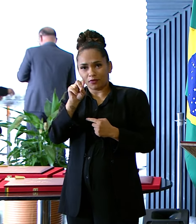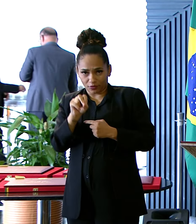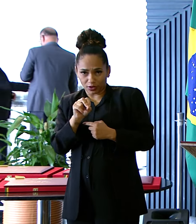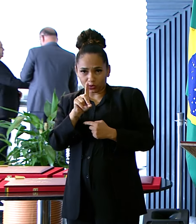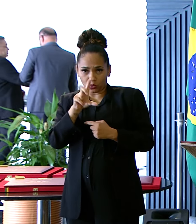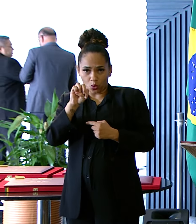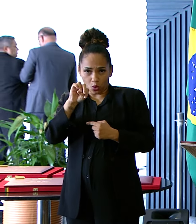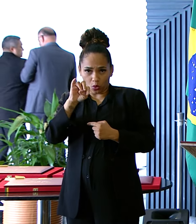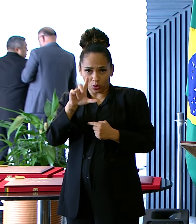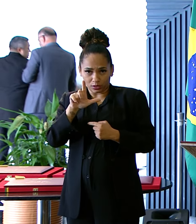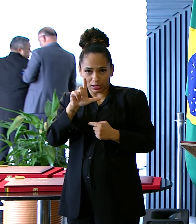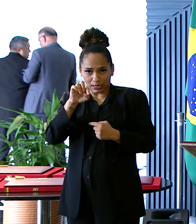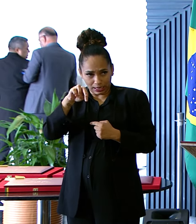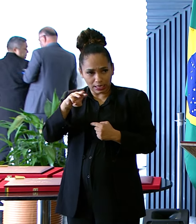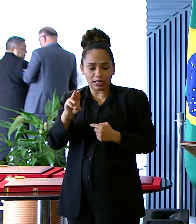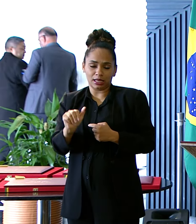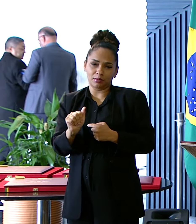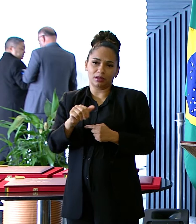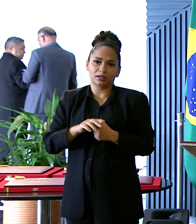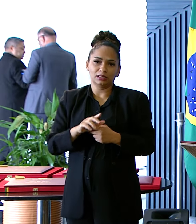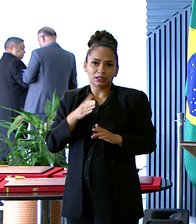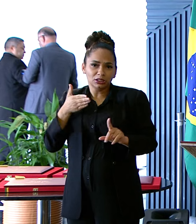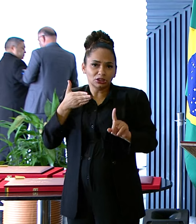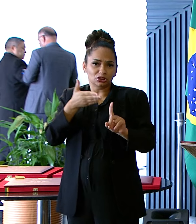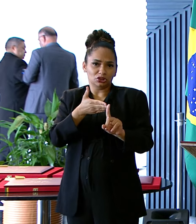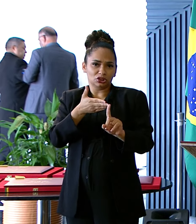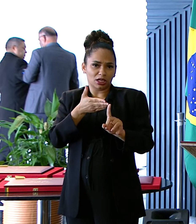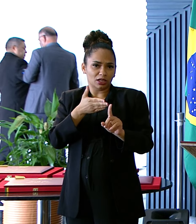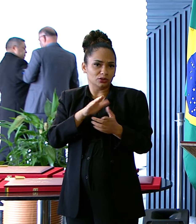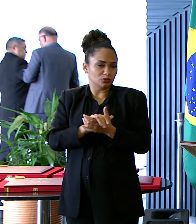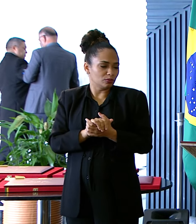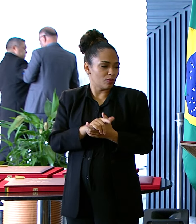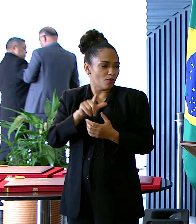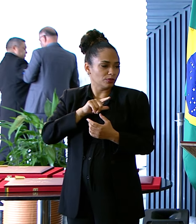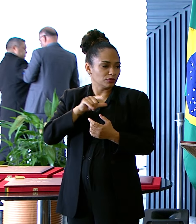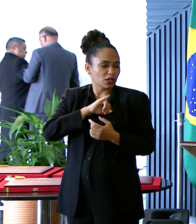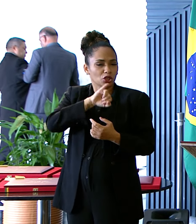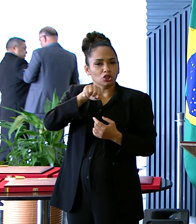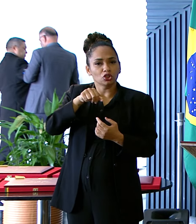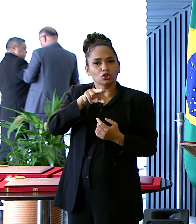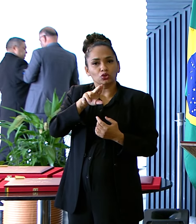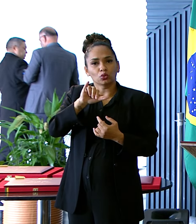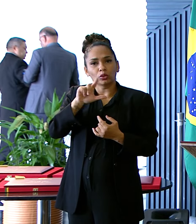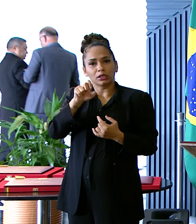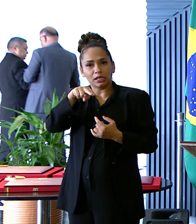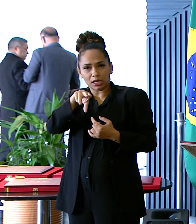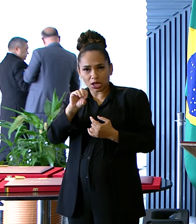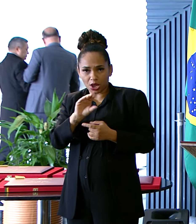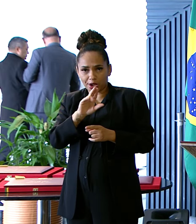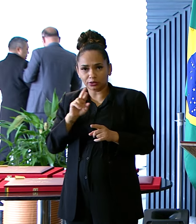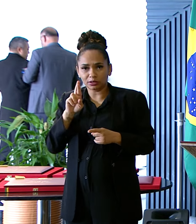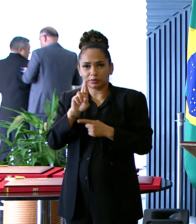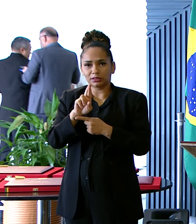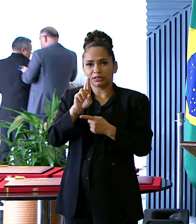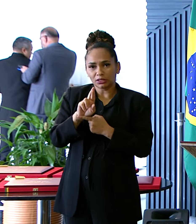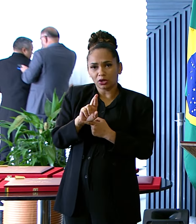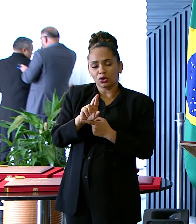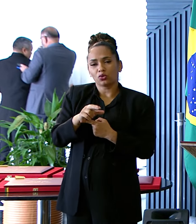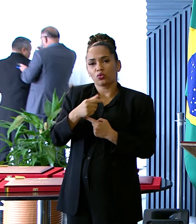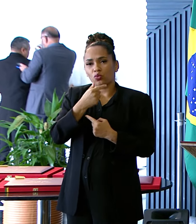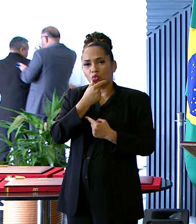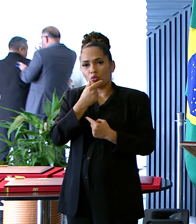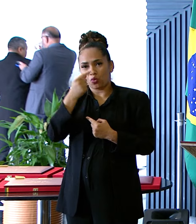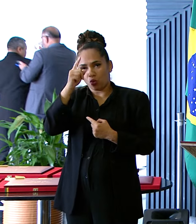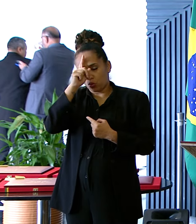Doutor Luizinho E pela deputada Soraia O senhor Juliano Oliveira Rocha Representando o Hospital Estadual De Jatai Doutor